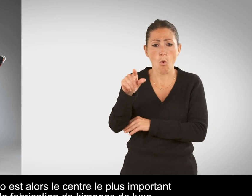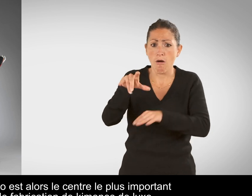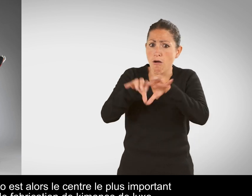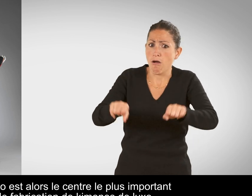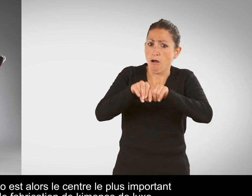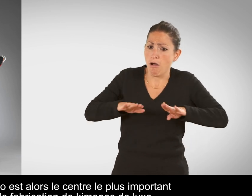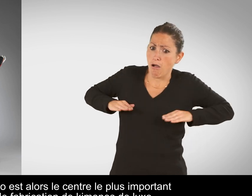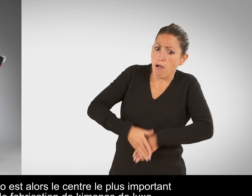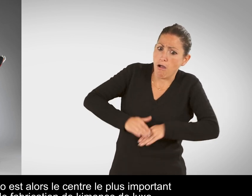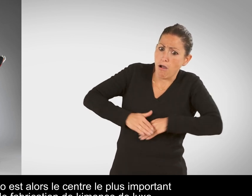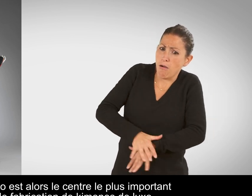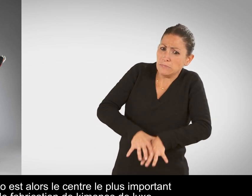fabrication de Kimono de luxe